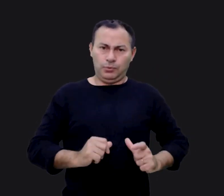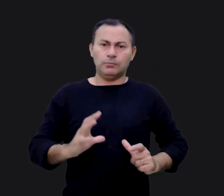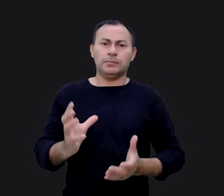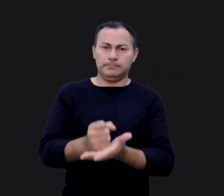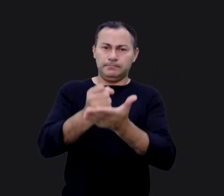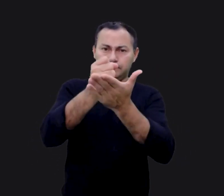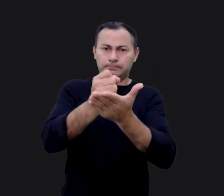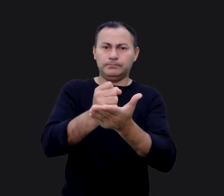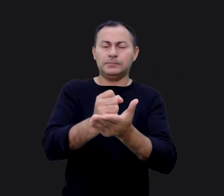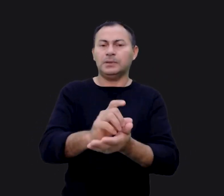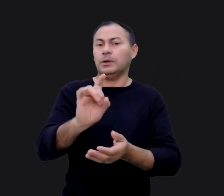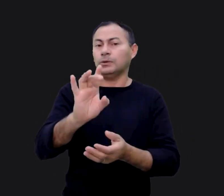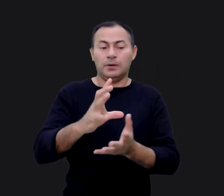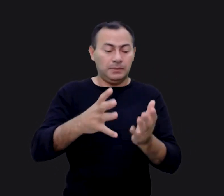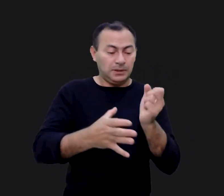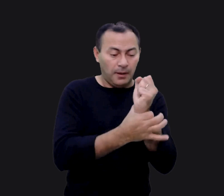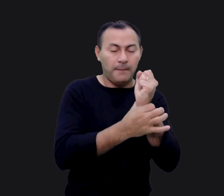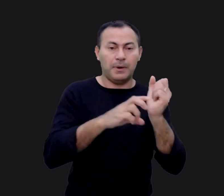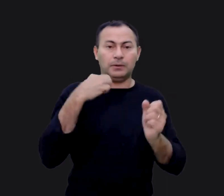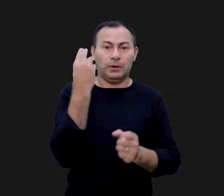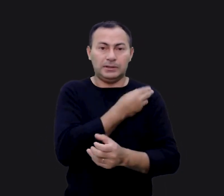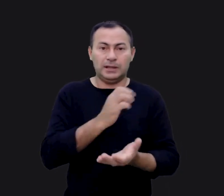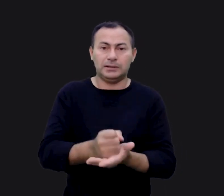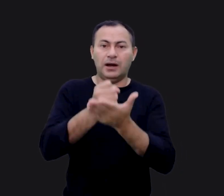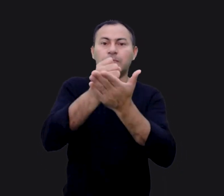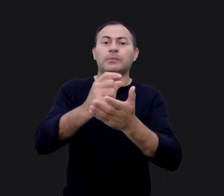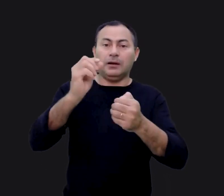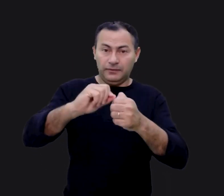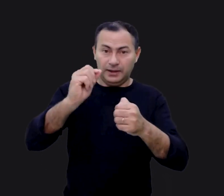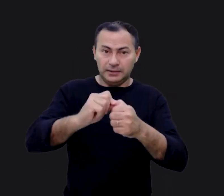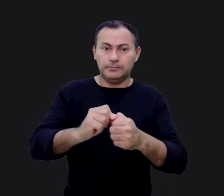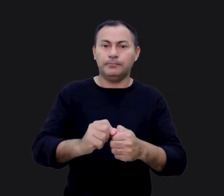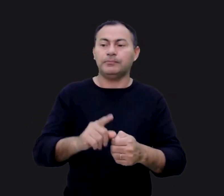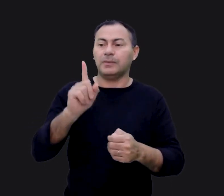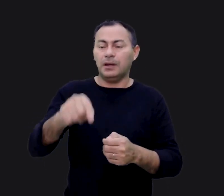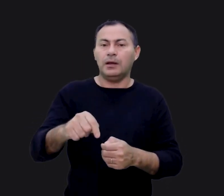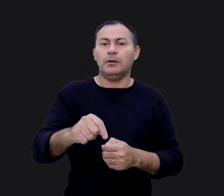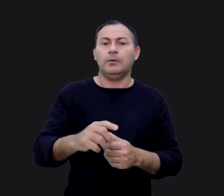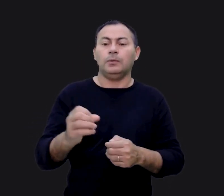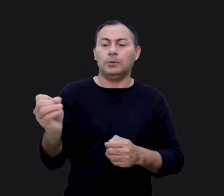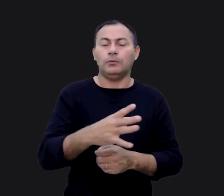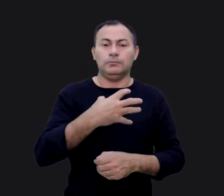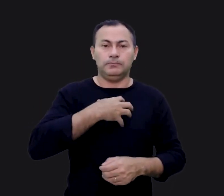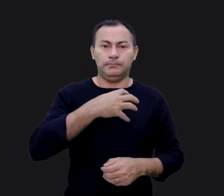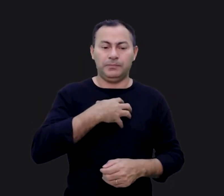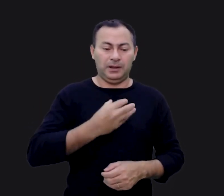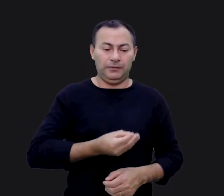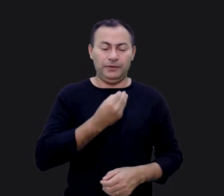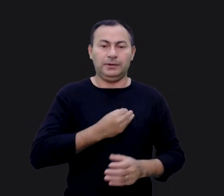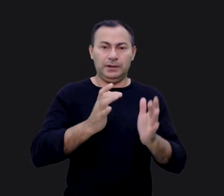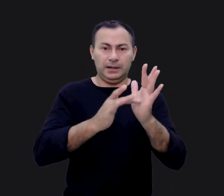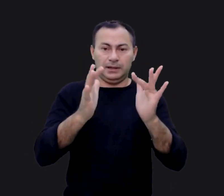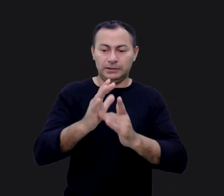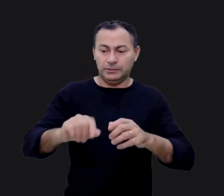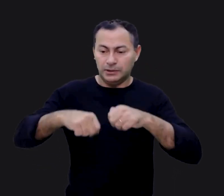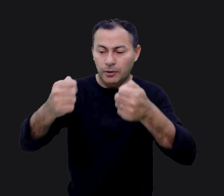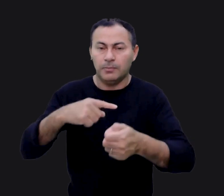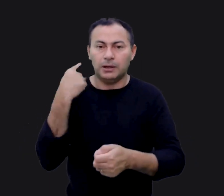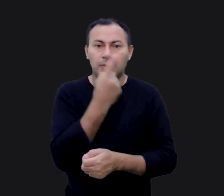nós a salvação. Ele não somente assegurou para nós a salvação, mas ele fez isto. Este é o novo modo de vida que Cristo deu para